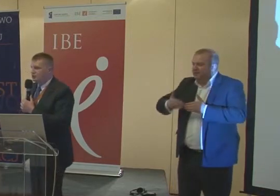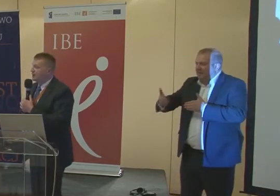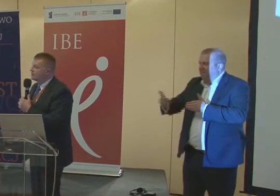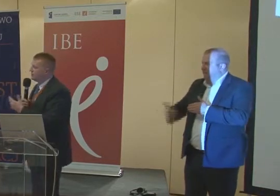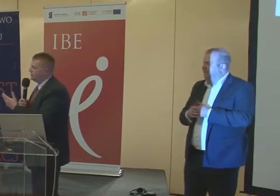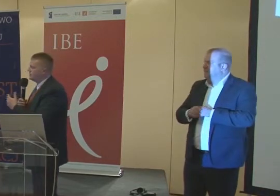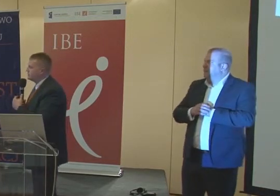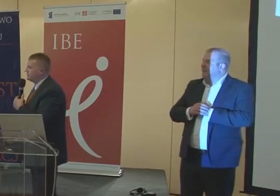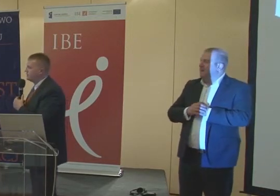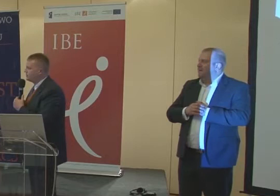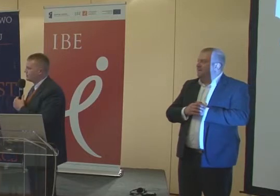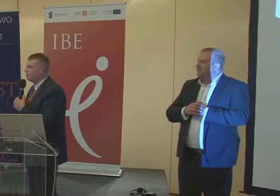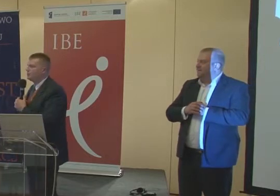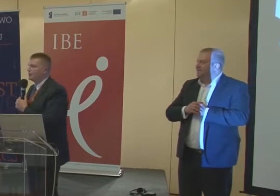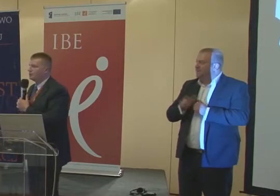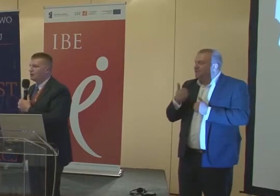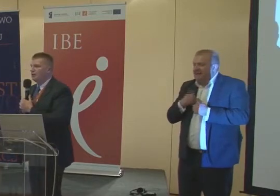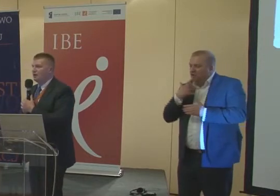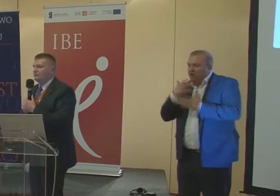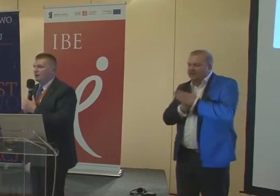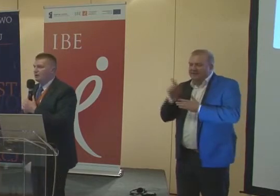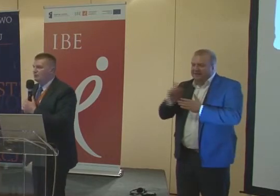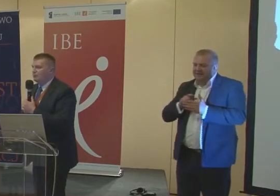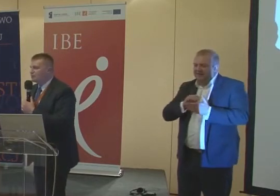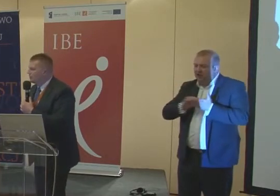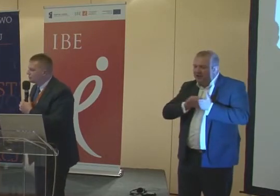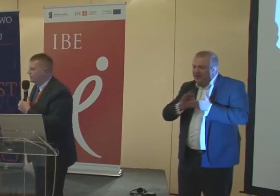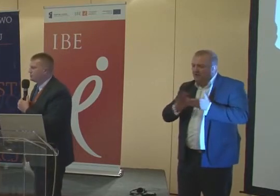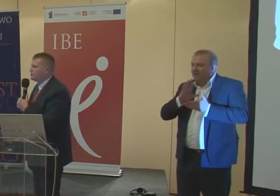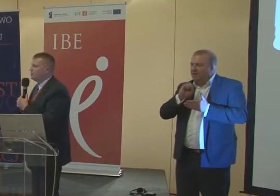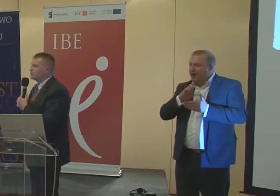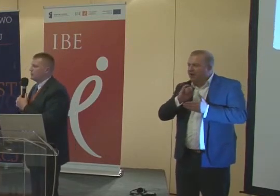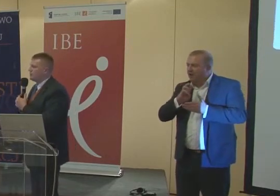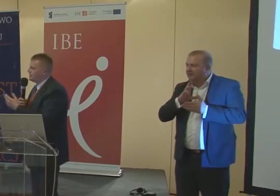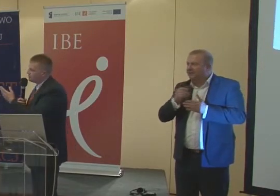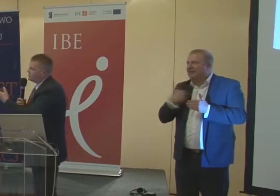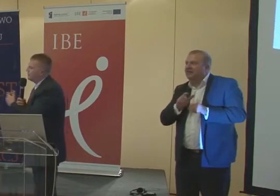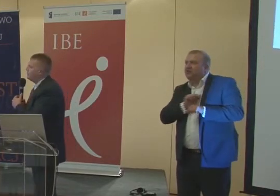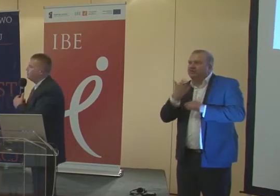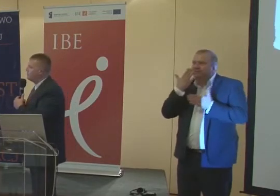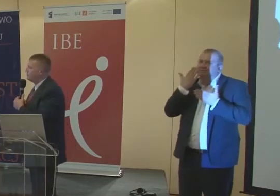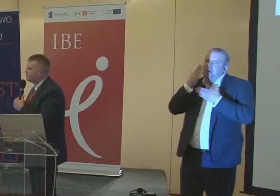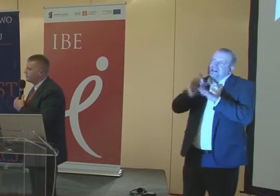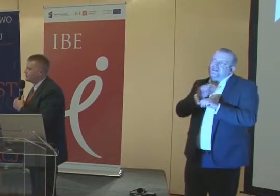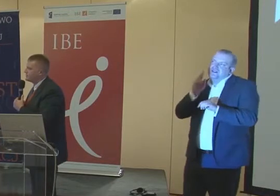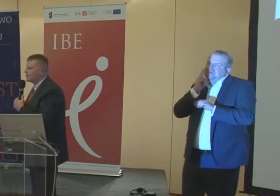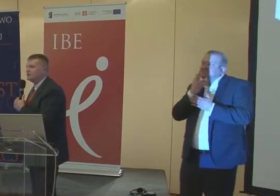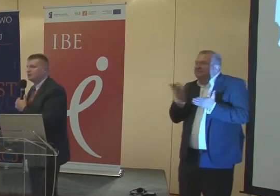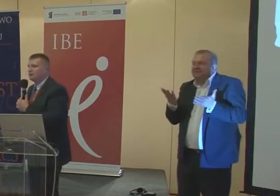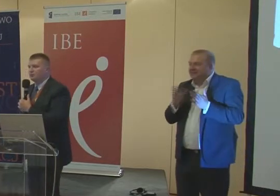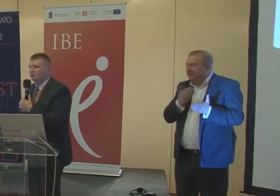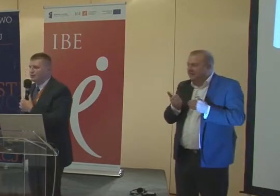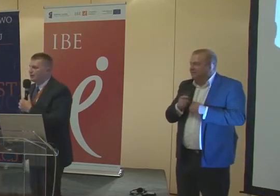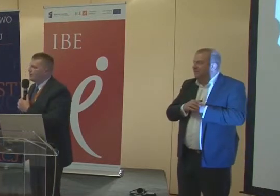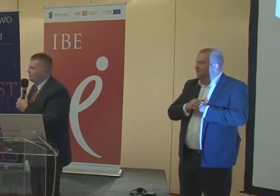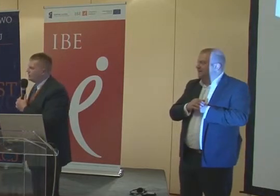korzystać z tych notatników brajlowskich. Może nie to, że nie chcą się wyróżniać, ale chcą korzystać z takich samych